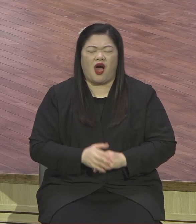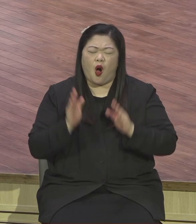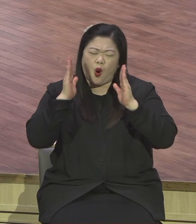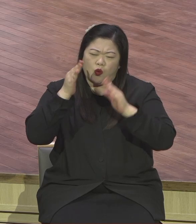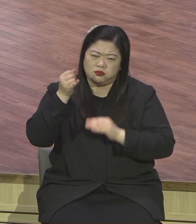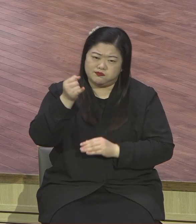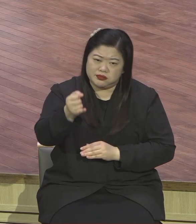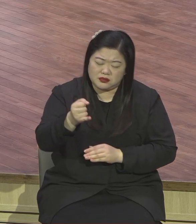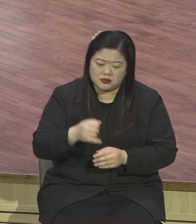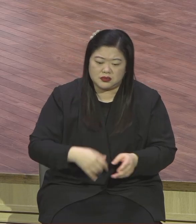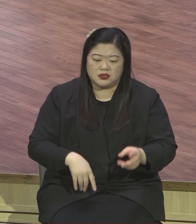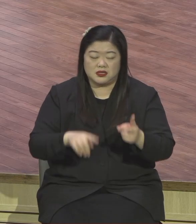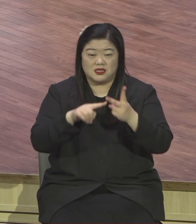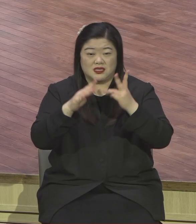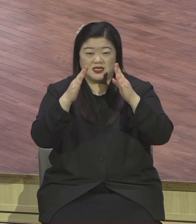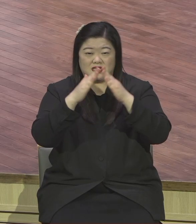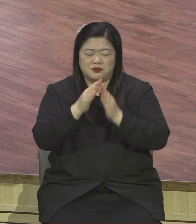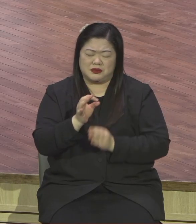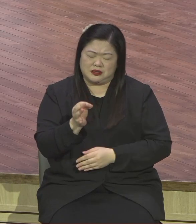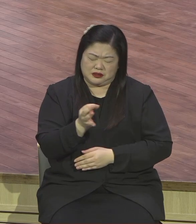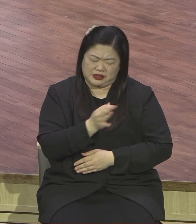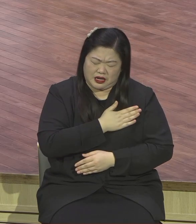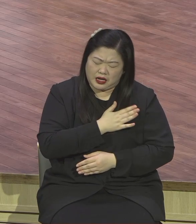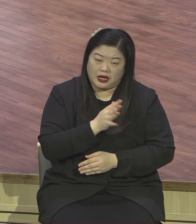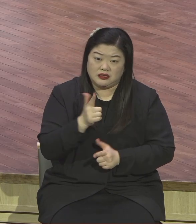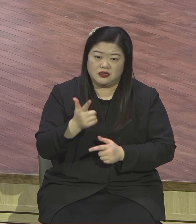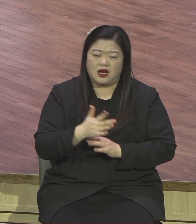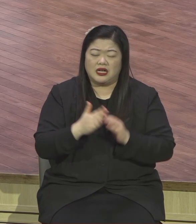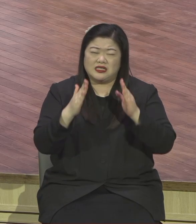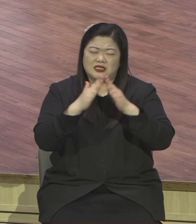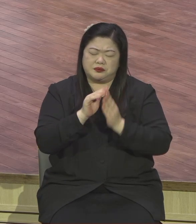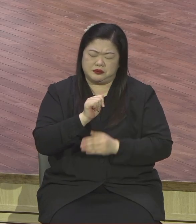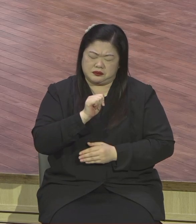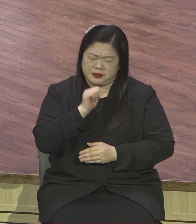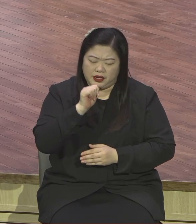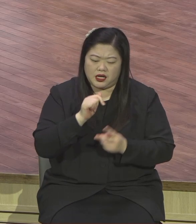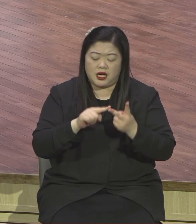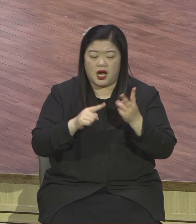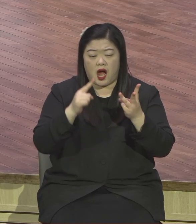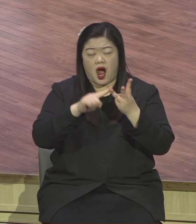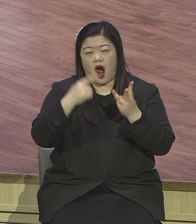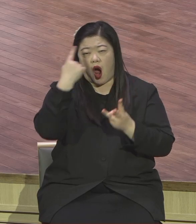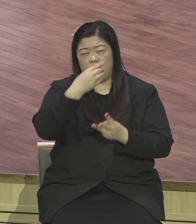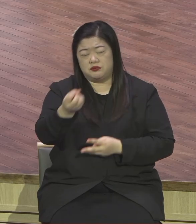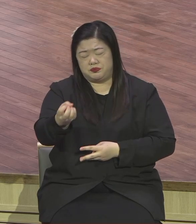그랬어요. 목사님 그랬다고 가난하고 못생기고